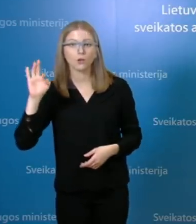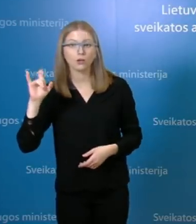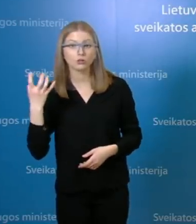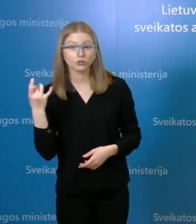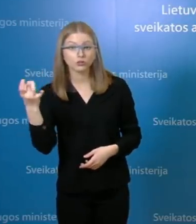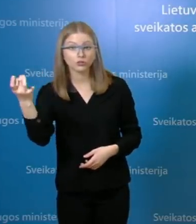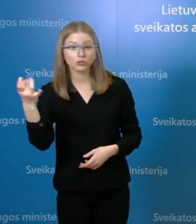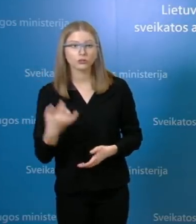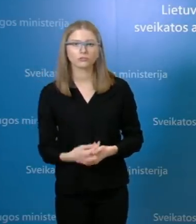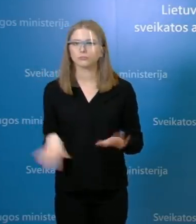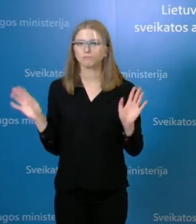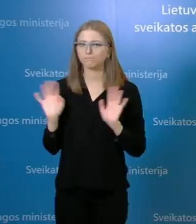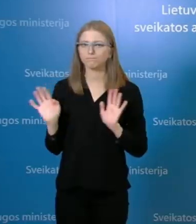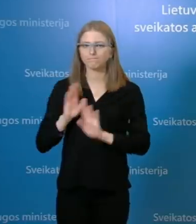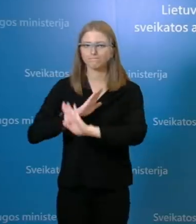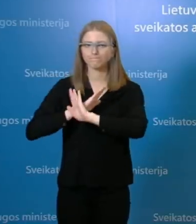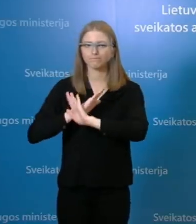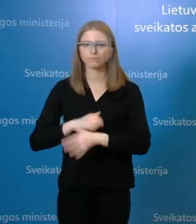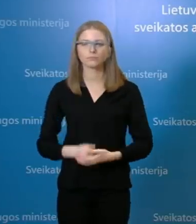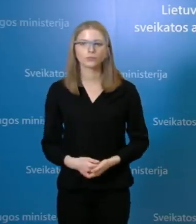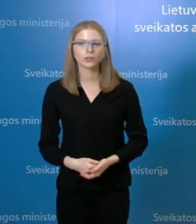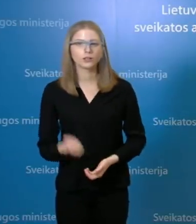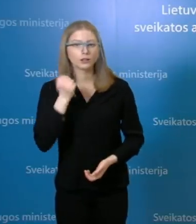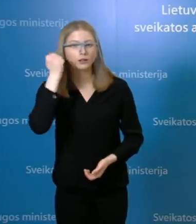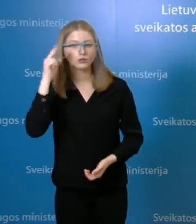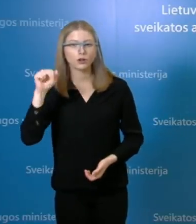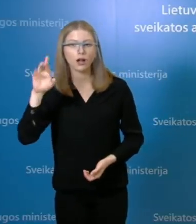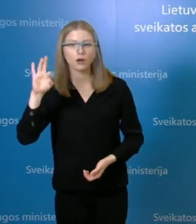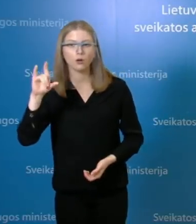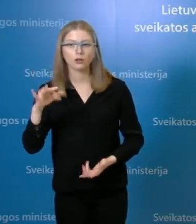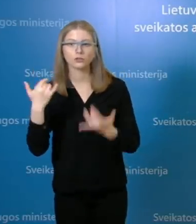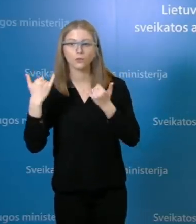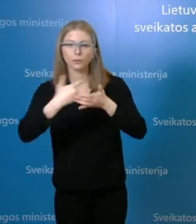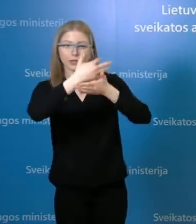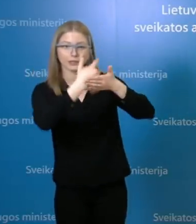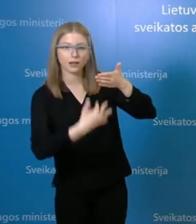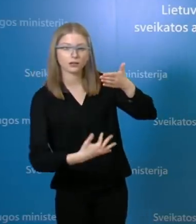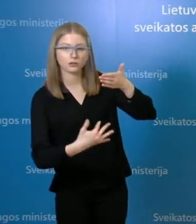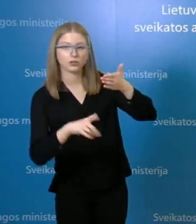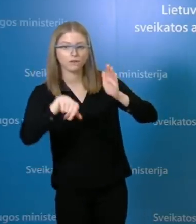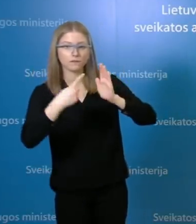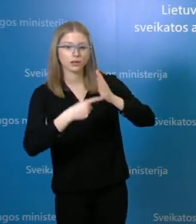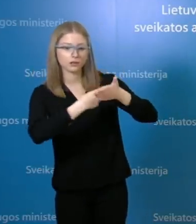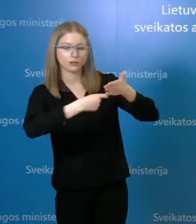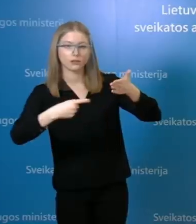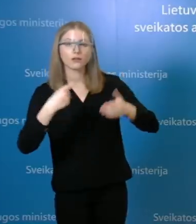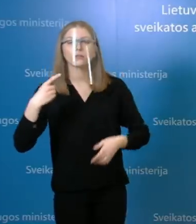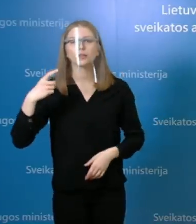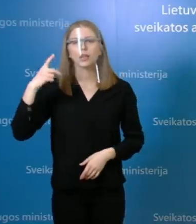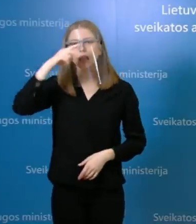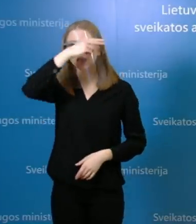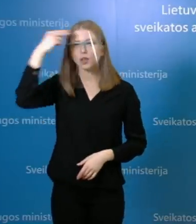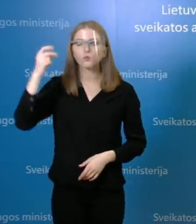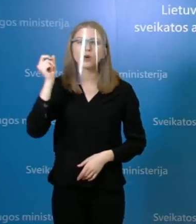Nebūtų daugiau, viskas, ačiū. Ačiū, Karolė. Dabar išraštuot jūsų tų klausimų. Mindaugas Vasiliauskas, Lietuvos